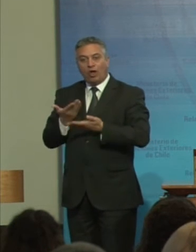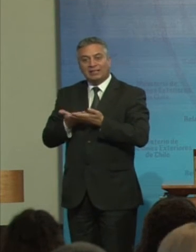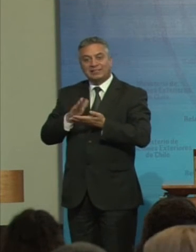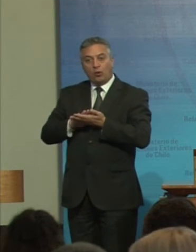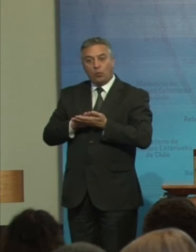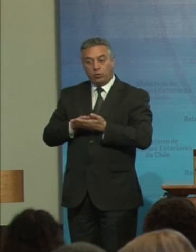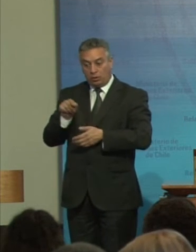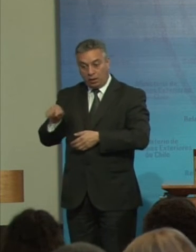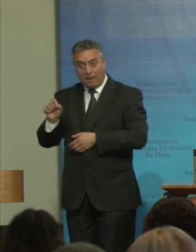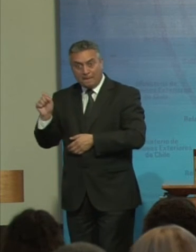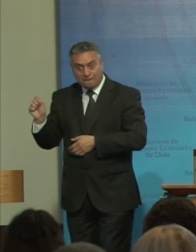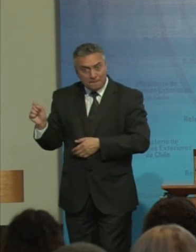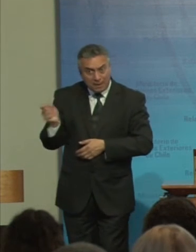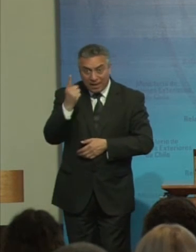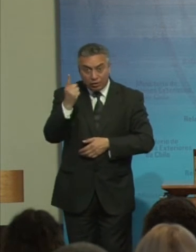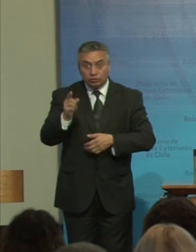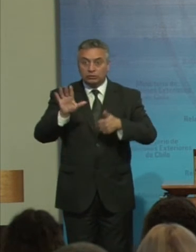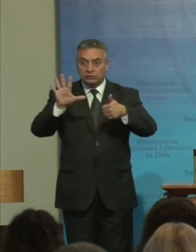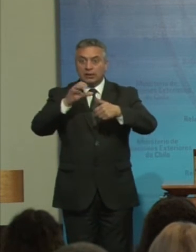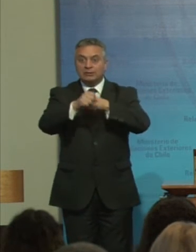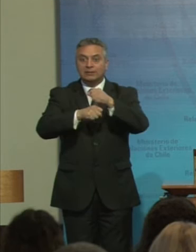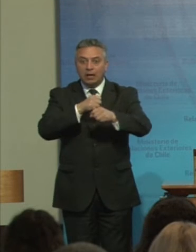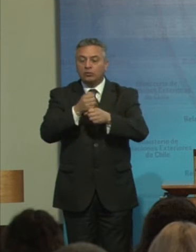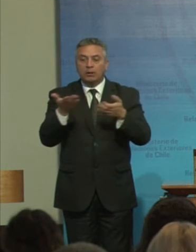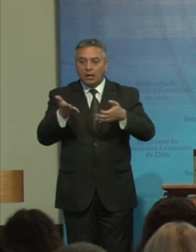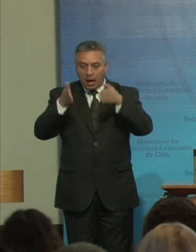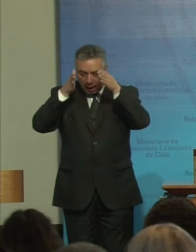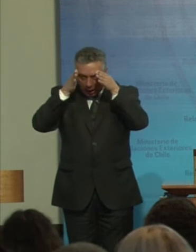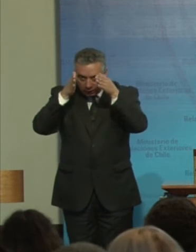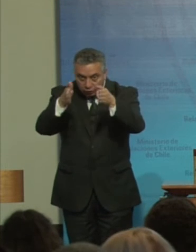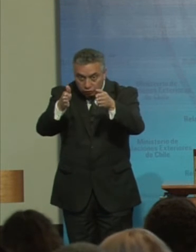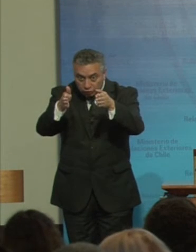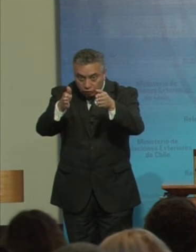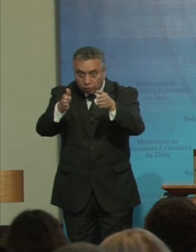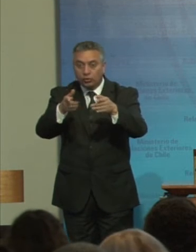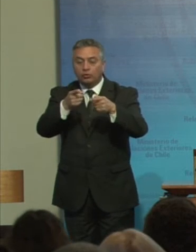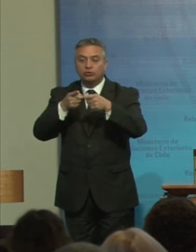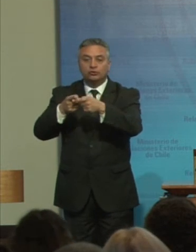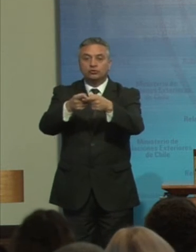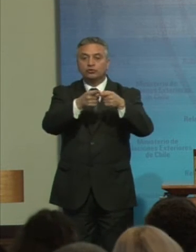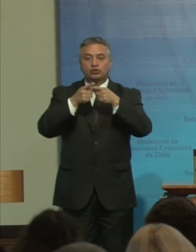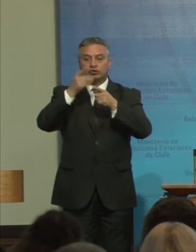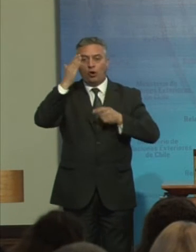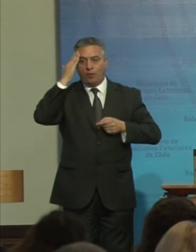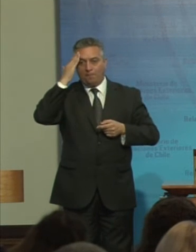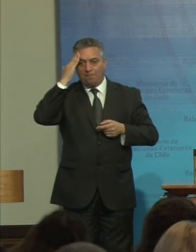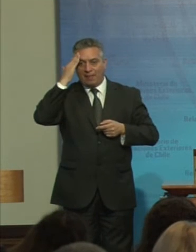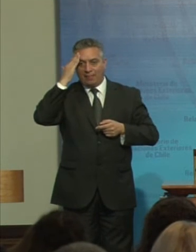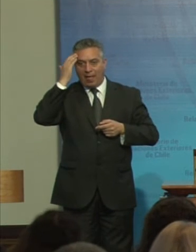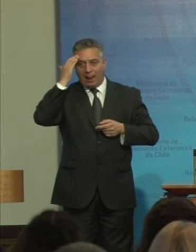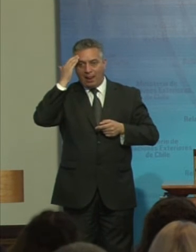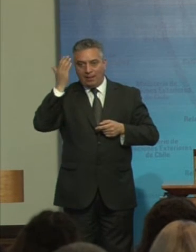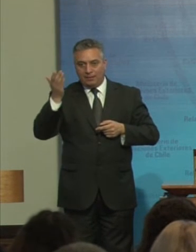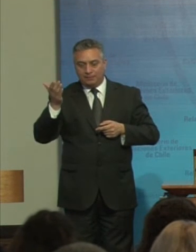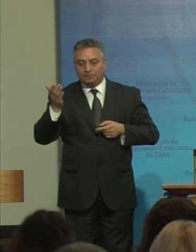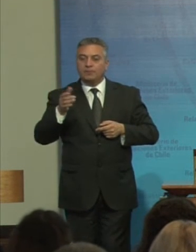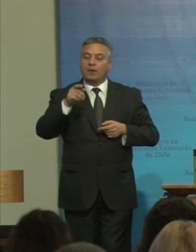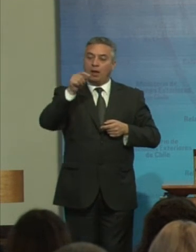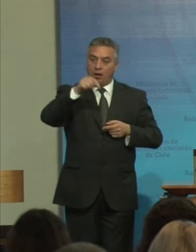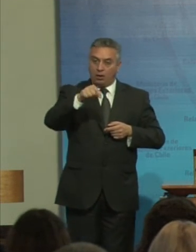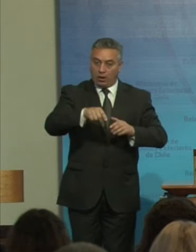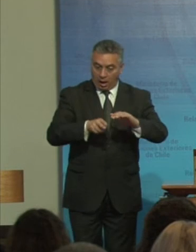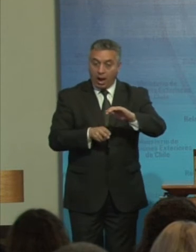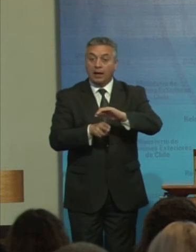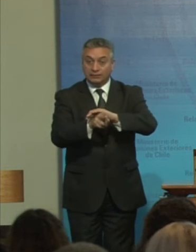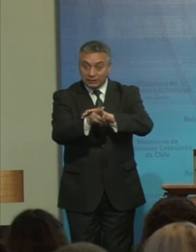primeros 6 años Para la atención Sociomental Se debe garantizar El acceso Al trabajo En